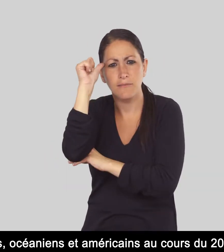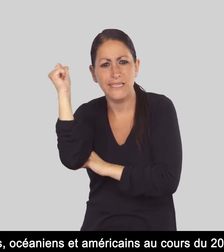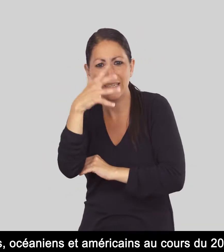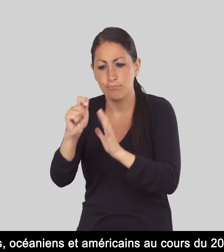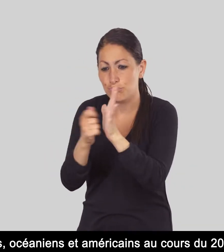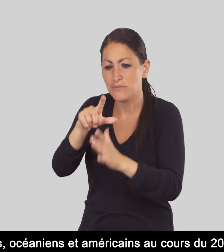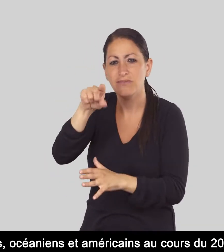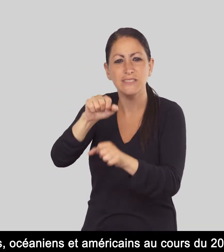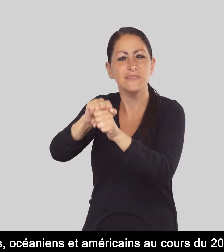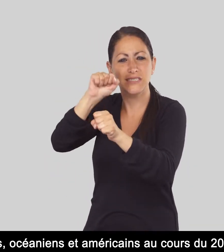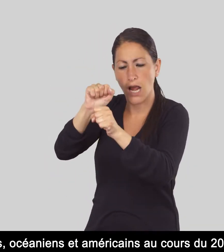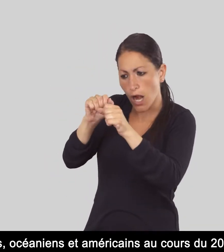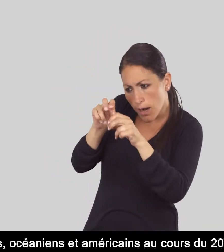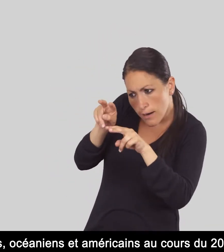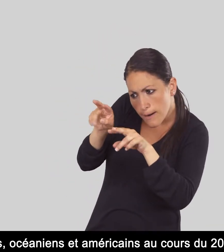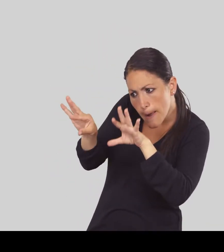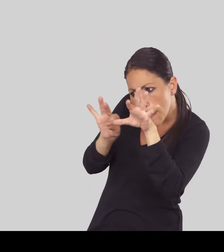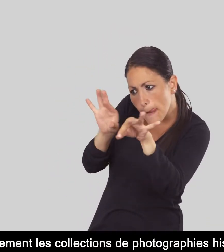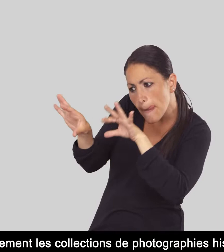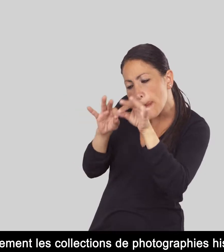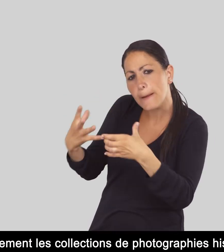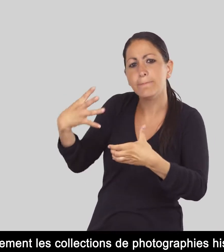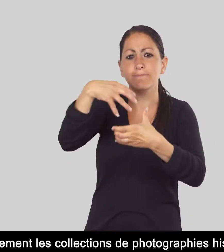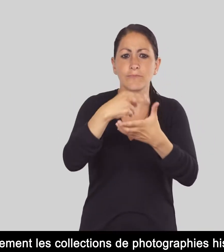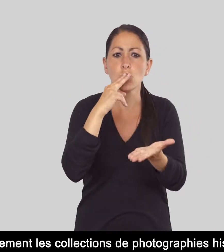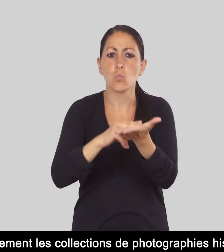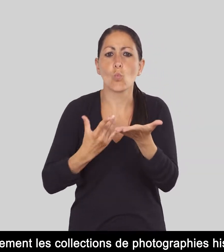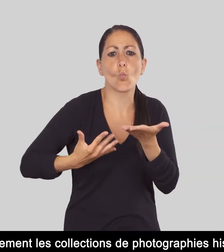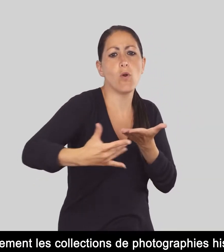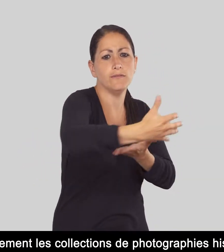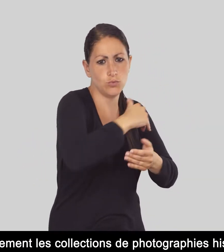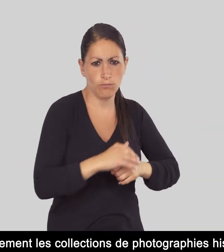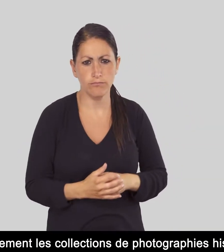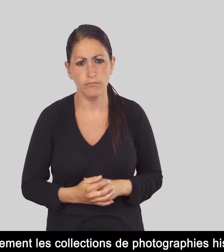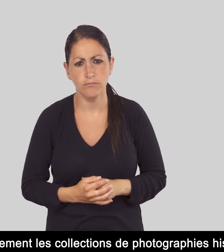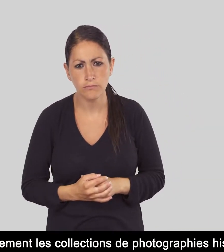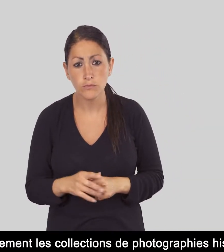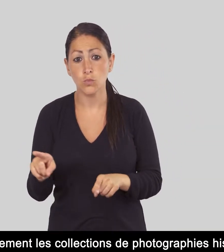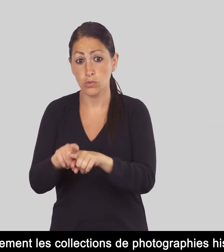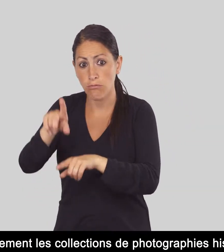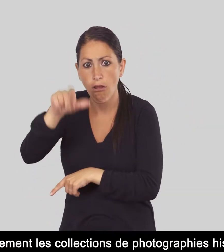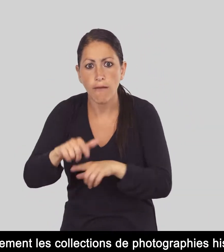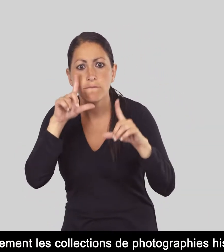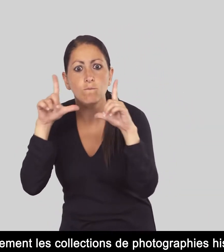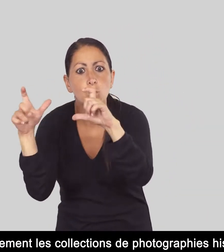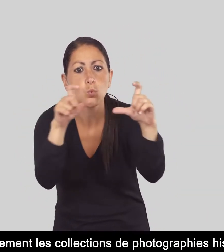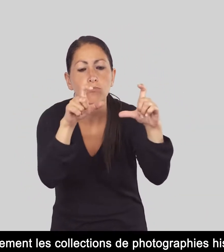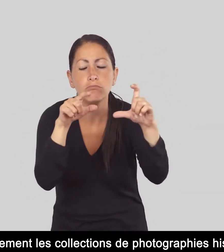américains au cours du XXe siècle. Elle évoquera également les collections de photographies historiques du musée